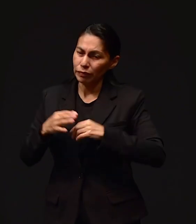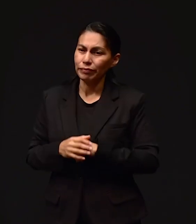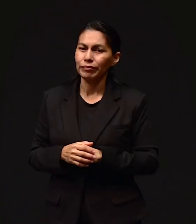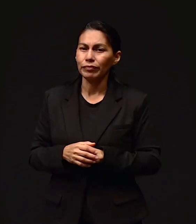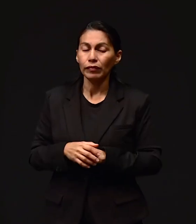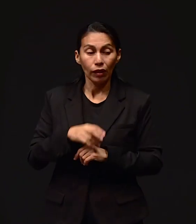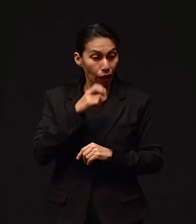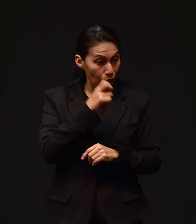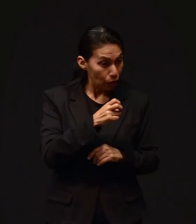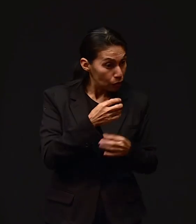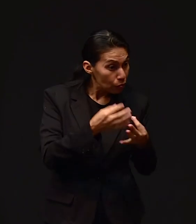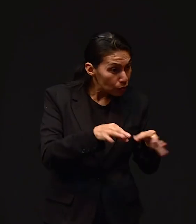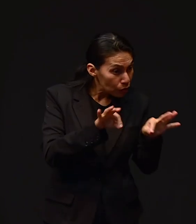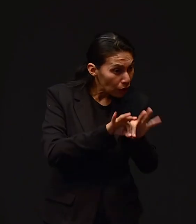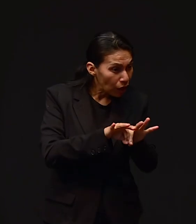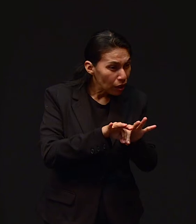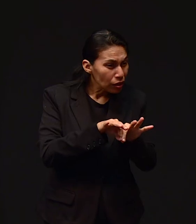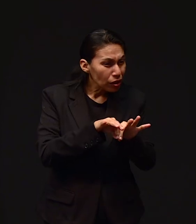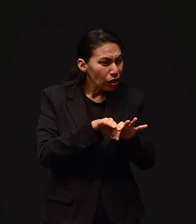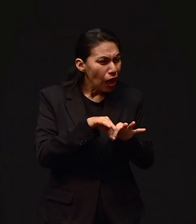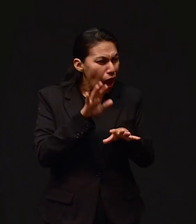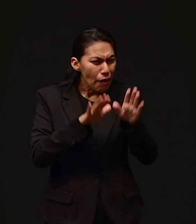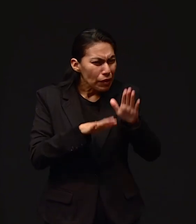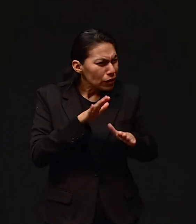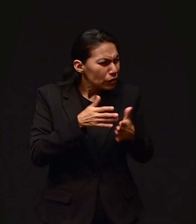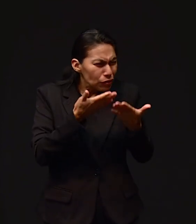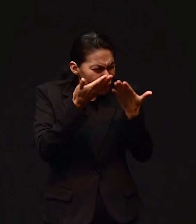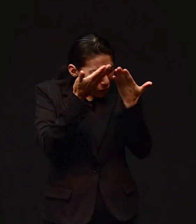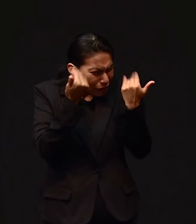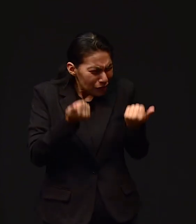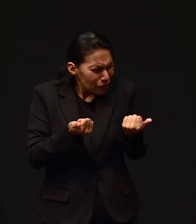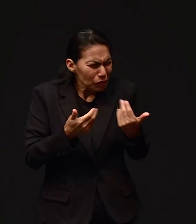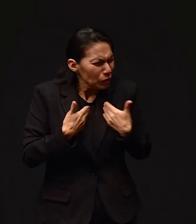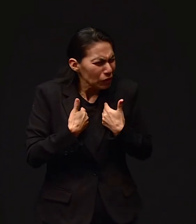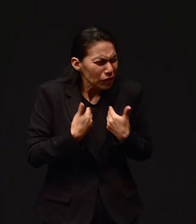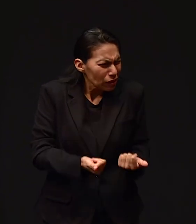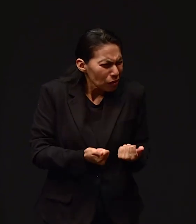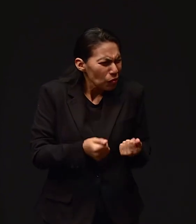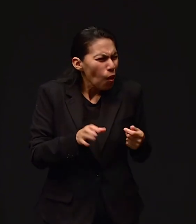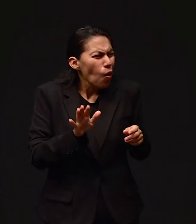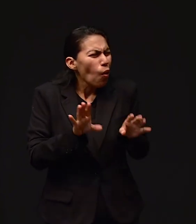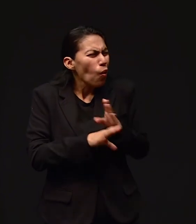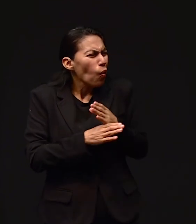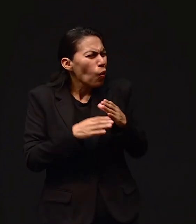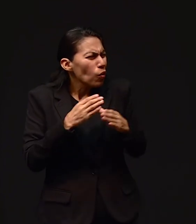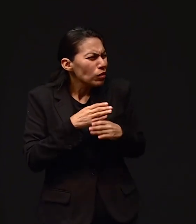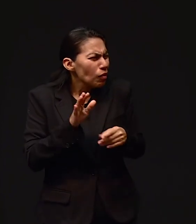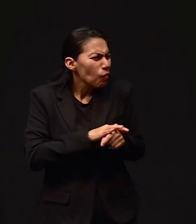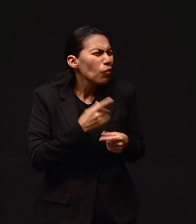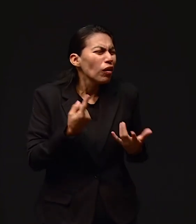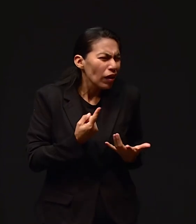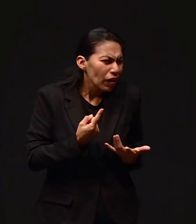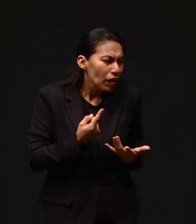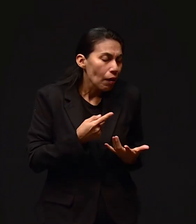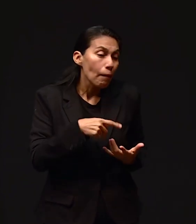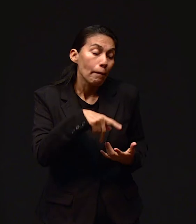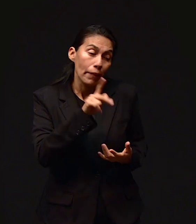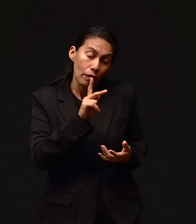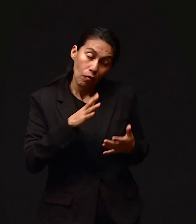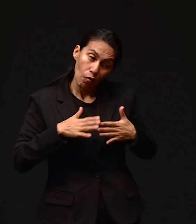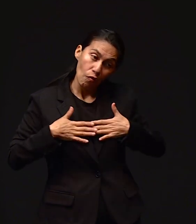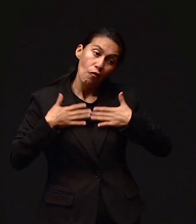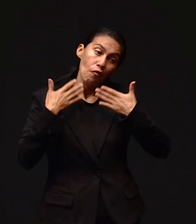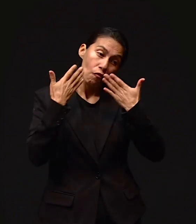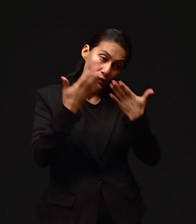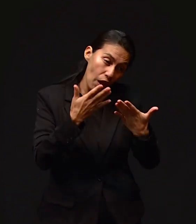importante lo que acabas de decir, Dina. Porque a veces no entendemos por qué nos pasan las cosas. Solo debemos